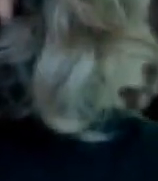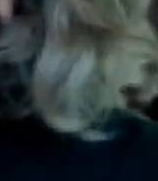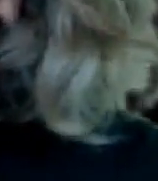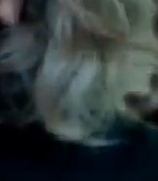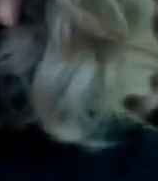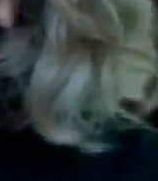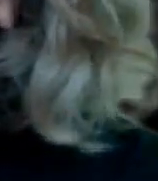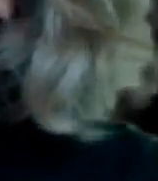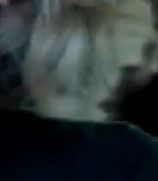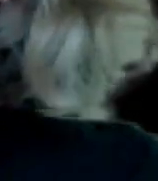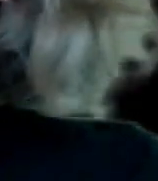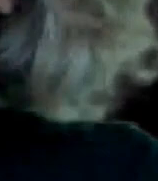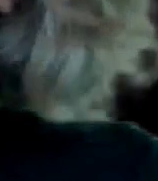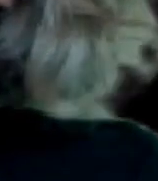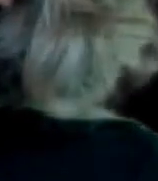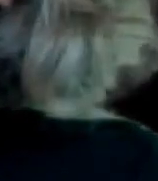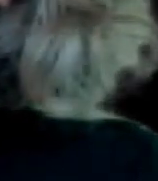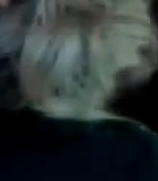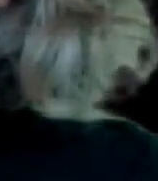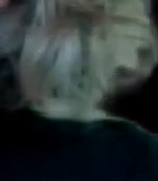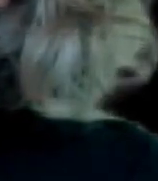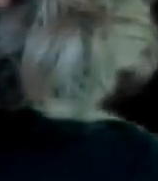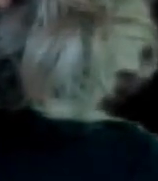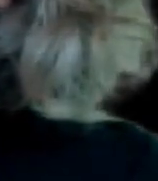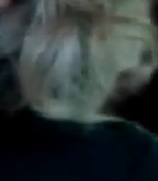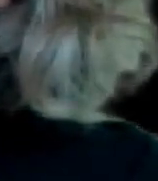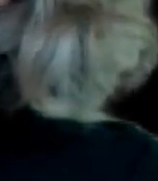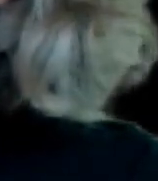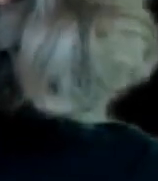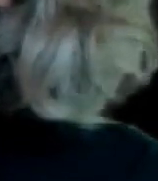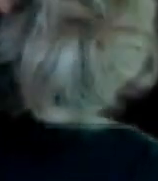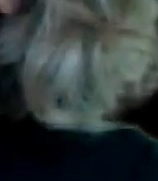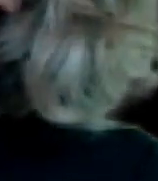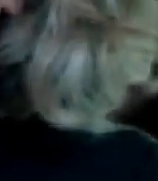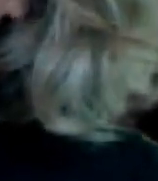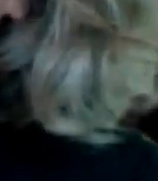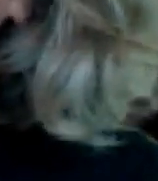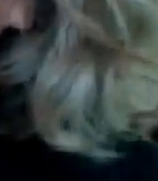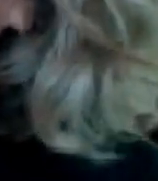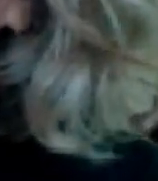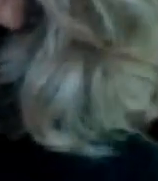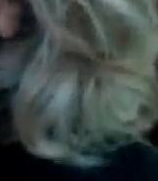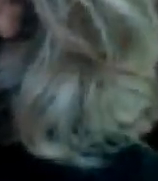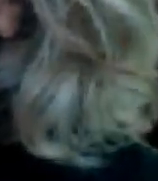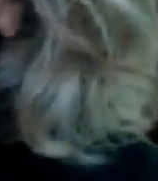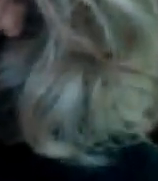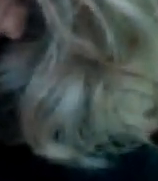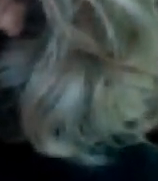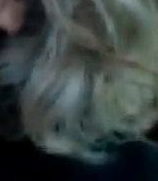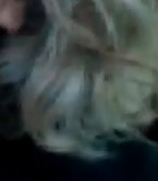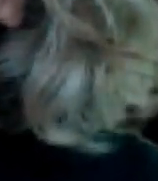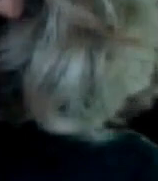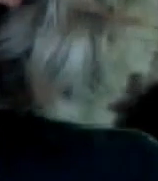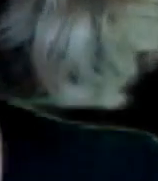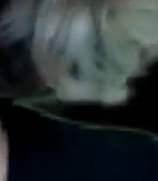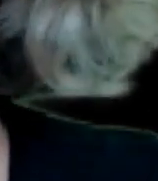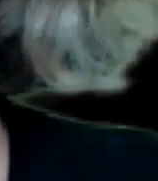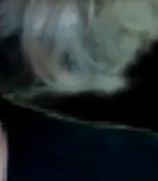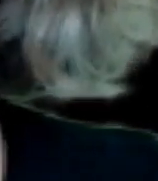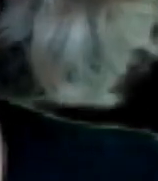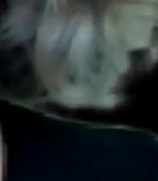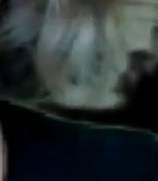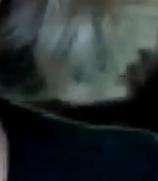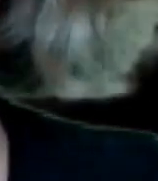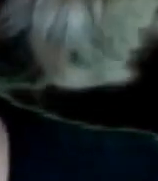Ok El martes Hacemos un programa Para ver qué es lo que pasa Con esto Exactamente Ok Muy bien Buenas noches